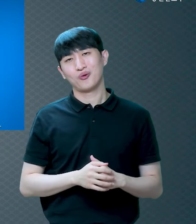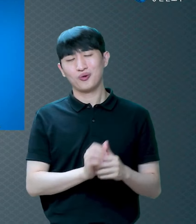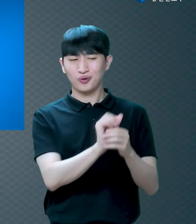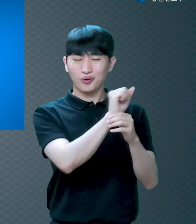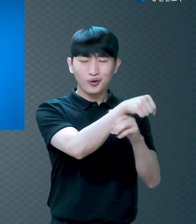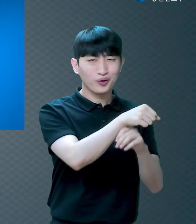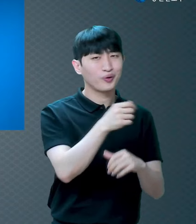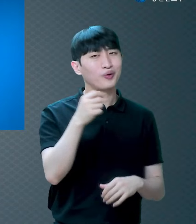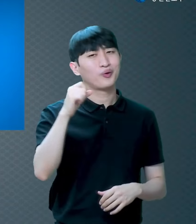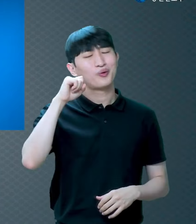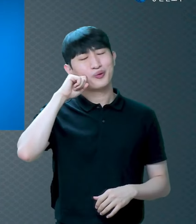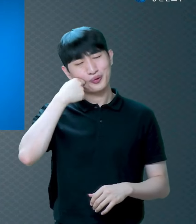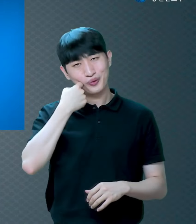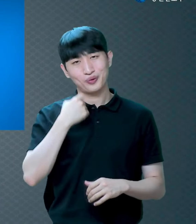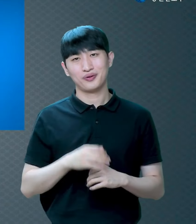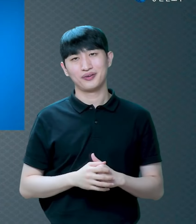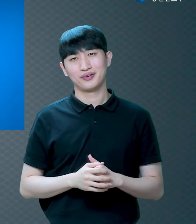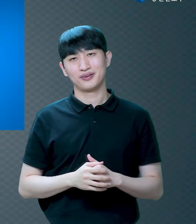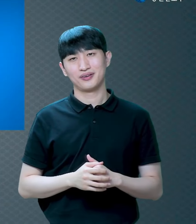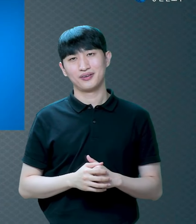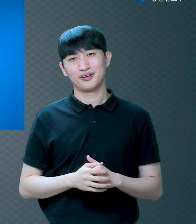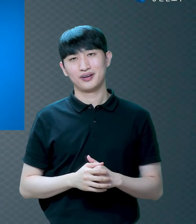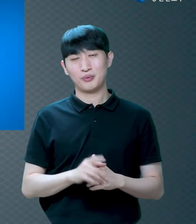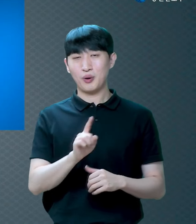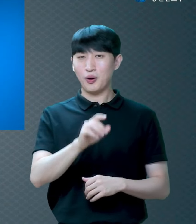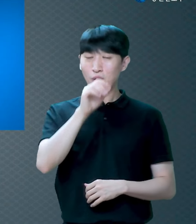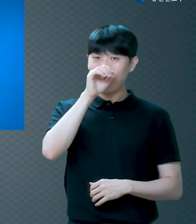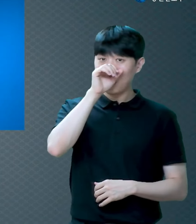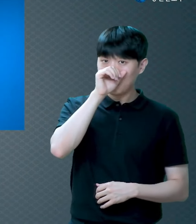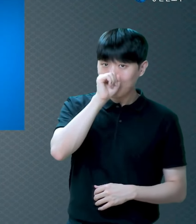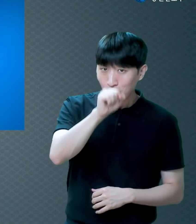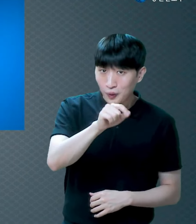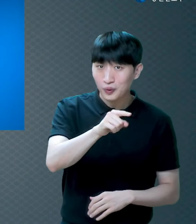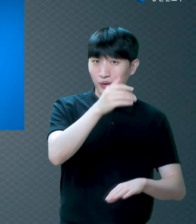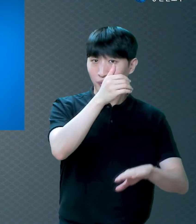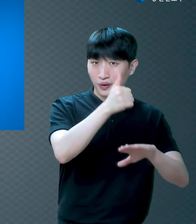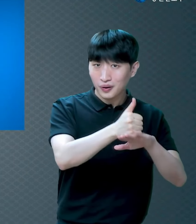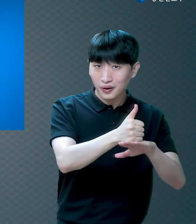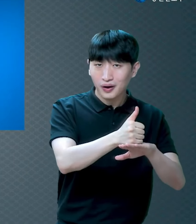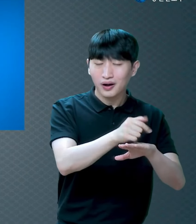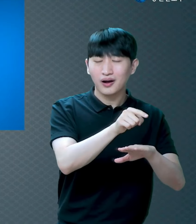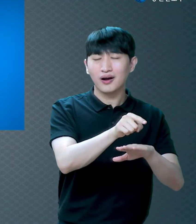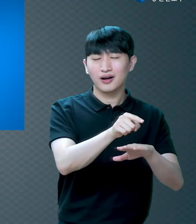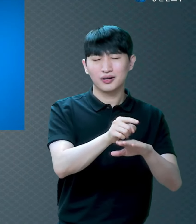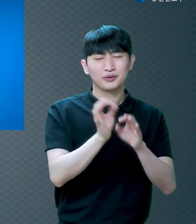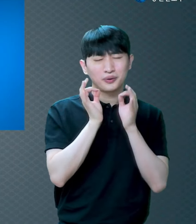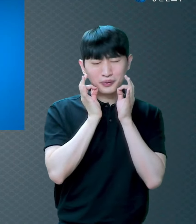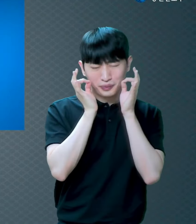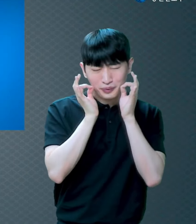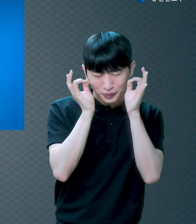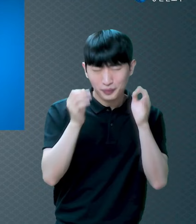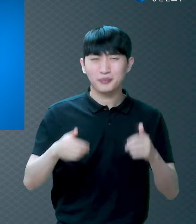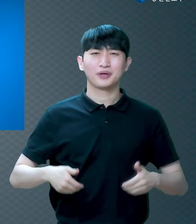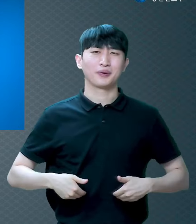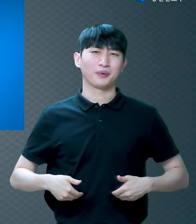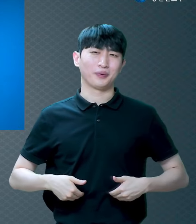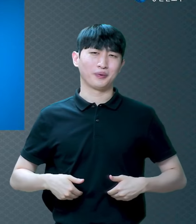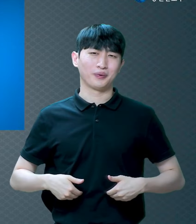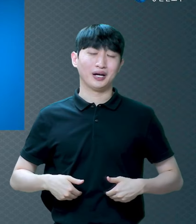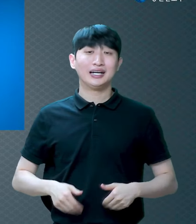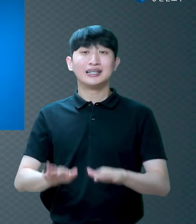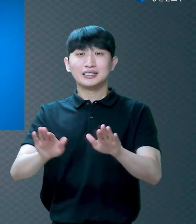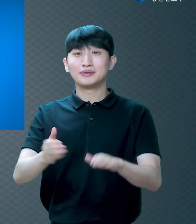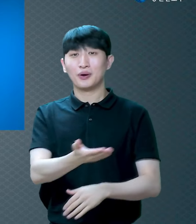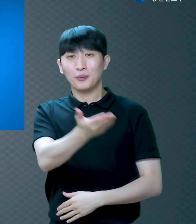좋은 거는 다 어려운 거예요 힘든 거예요 힘든 게 당연한 거예요 말씀을 들을 때 힘든 거